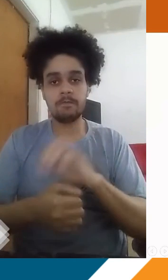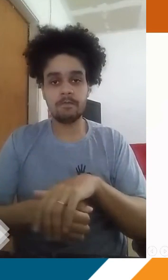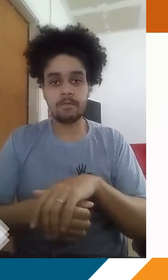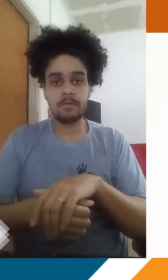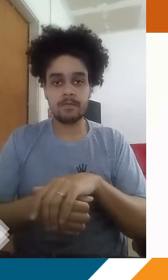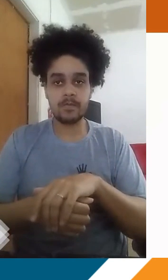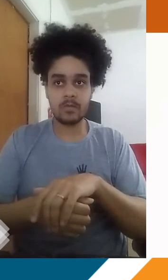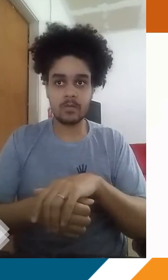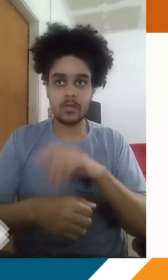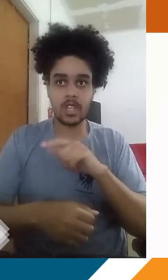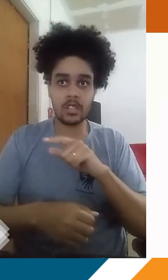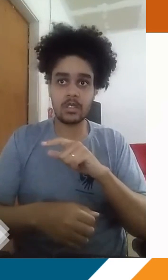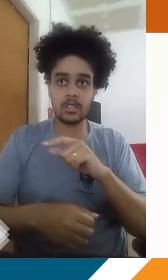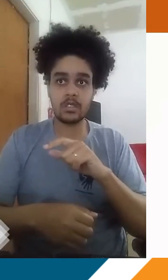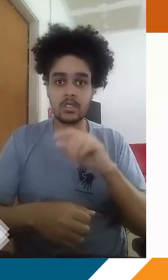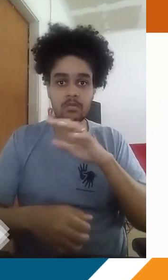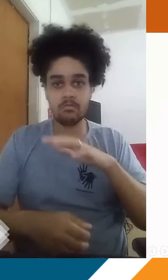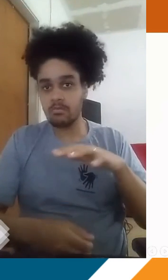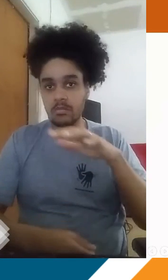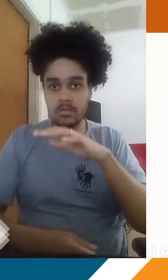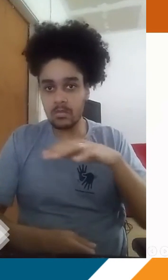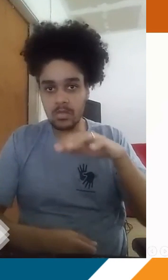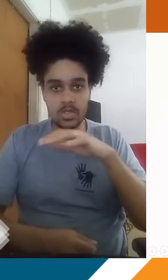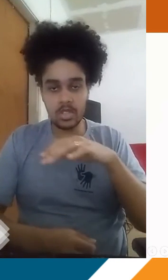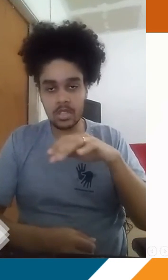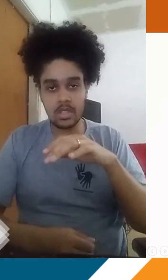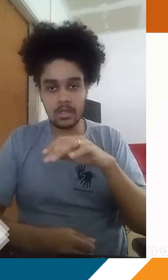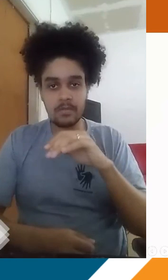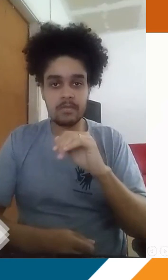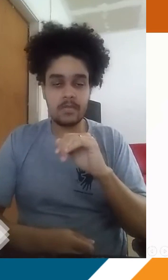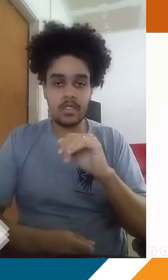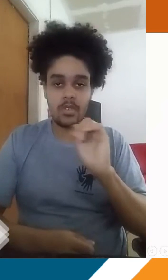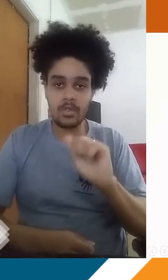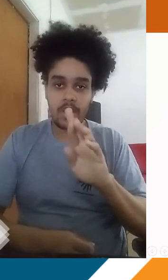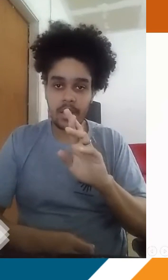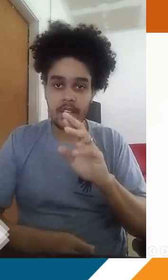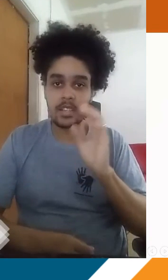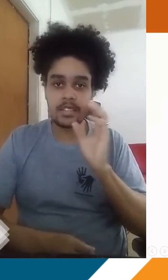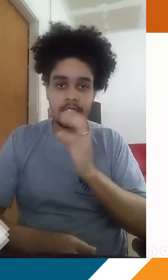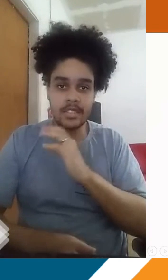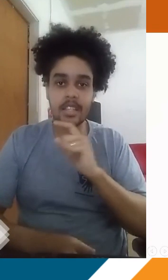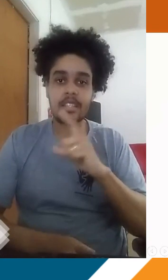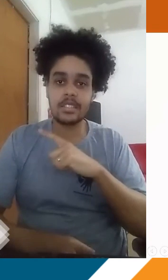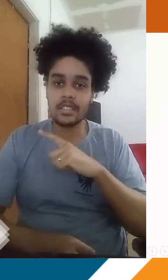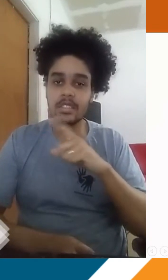denso, mais pesado, ele ocupa esse espaço deixado pelo ar quente. E aí a gente tem essa